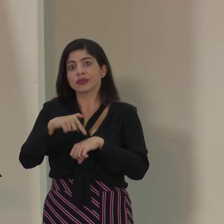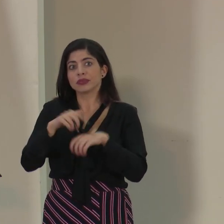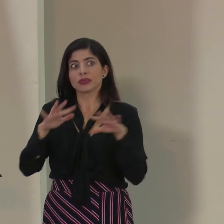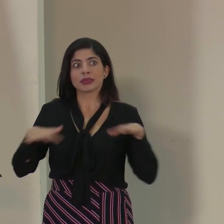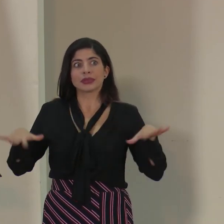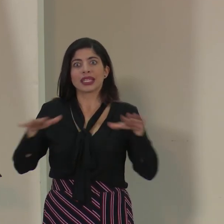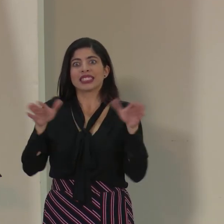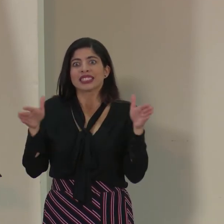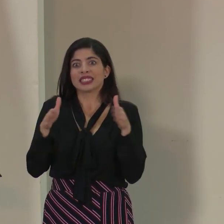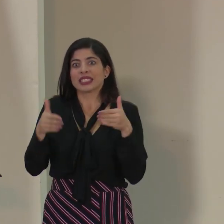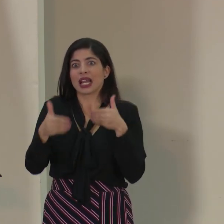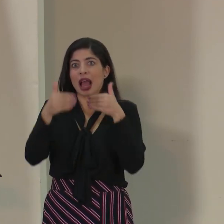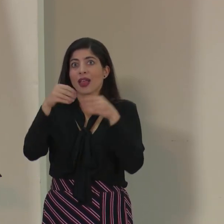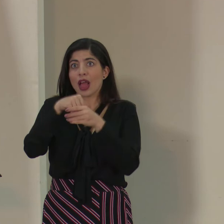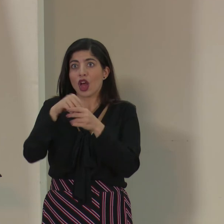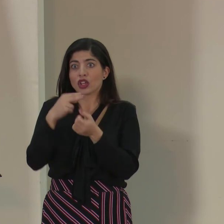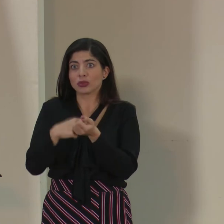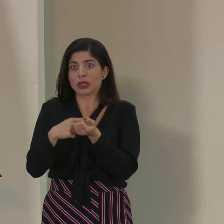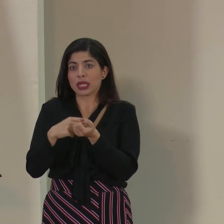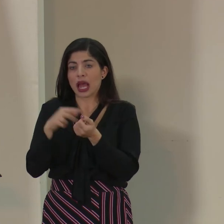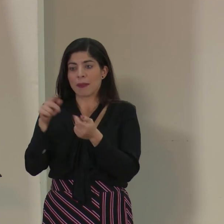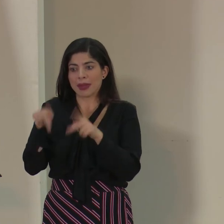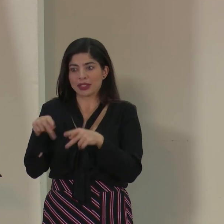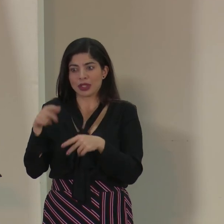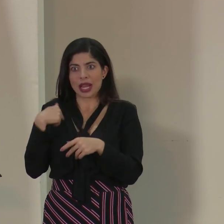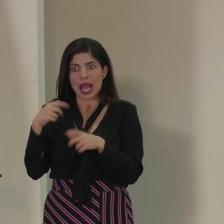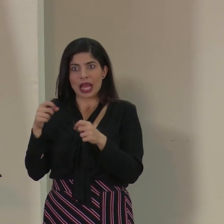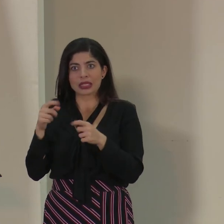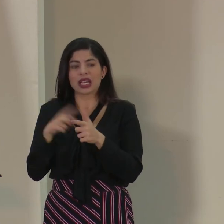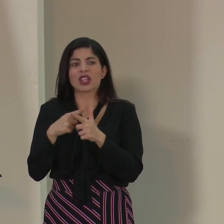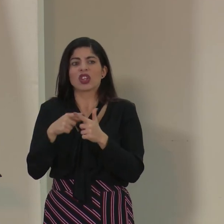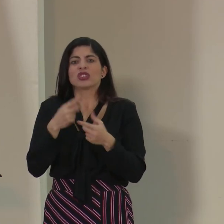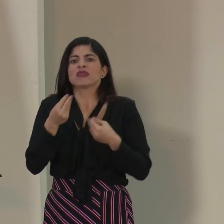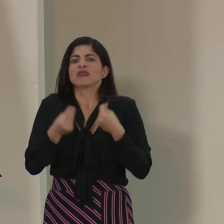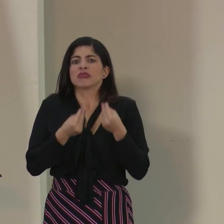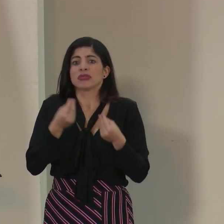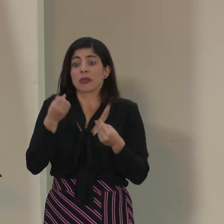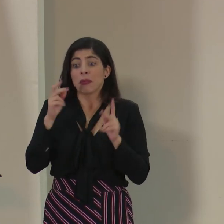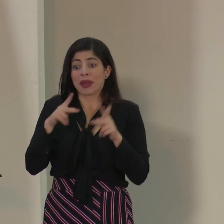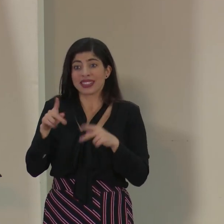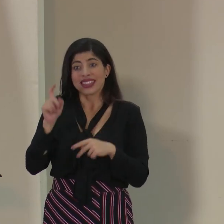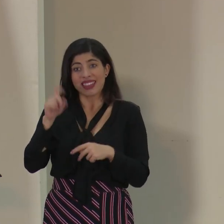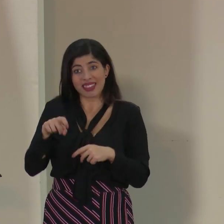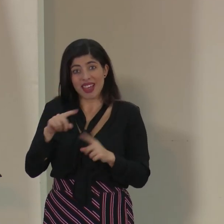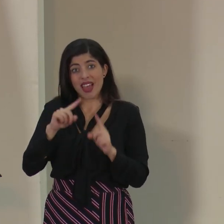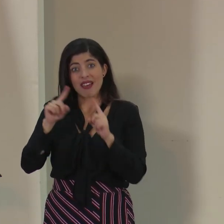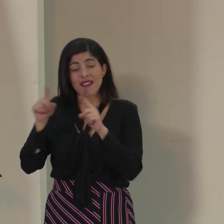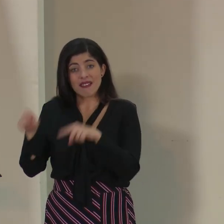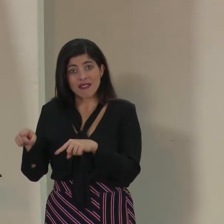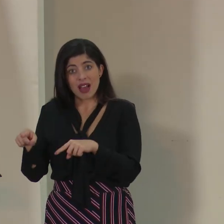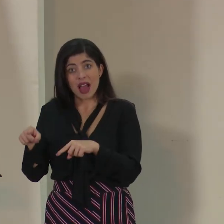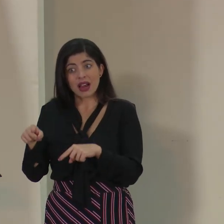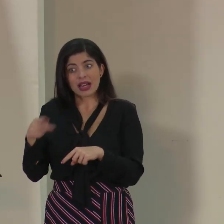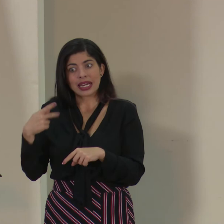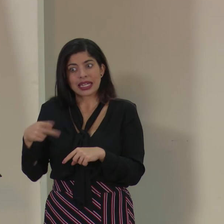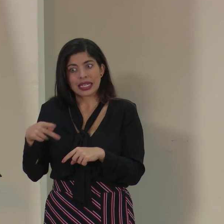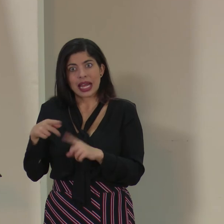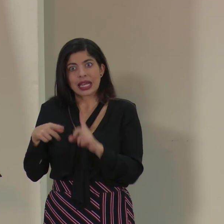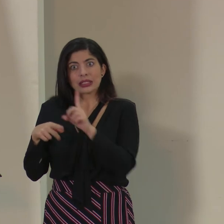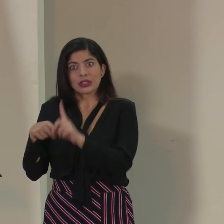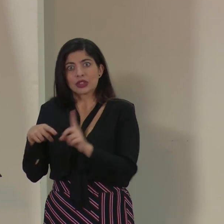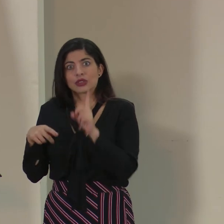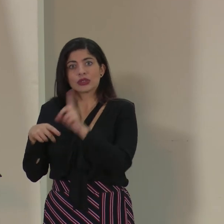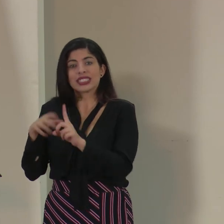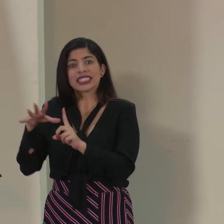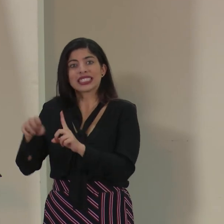son bastante cerrados. ¿Qué medidas se van a tomar para las personas que deben ir, que tienen ese riesgo aumentado, que tienen que ir constantemente a citas